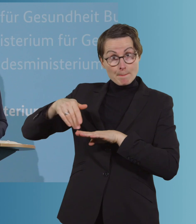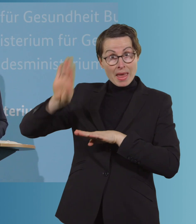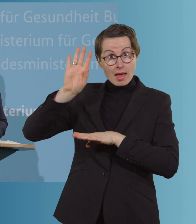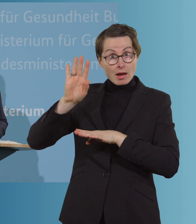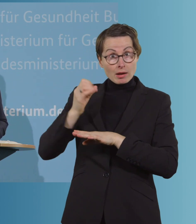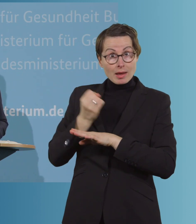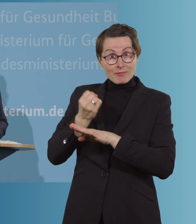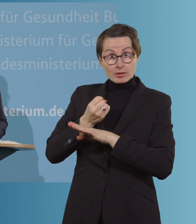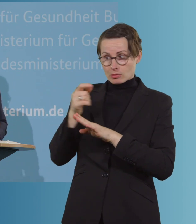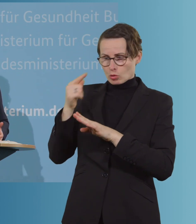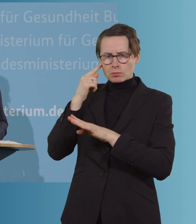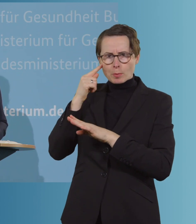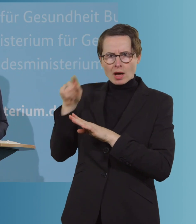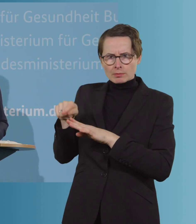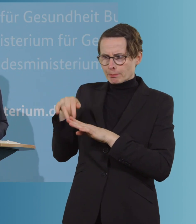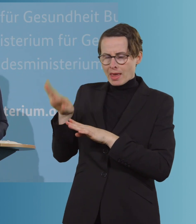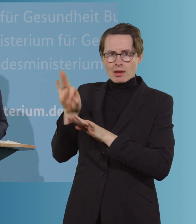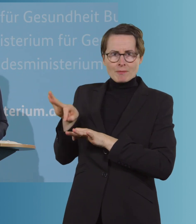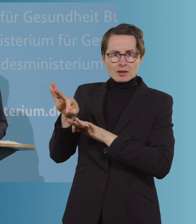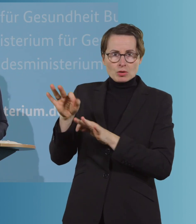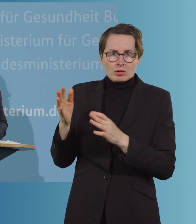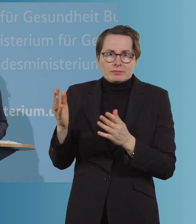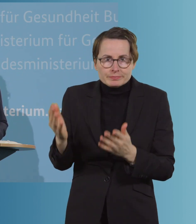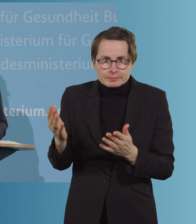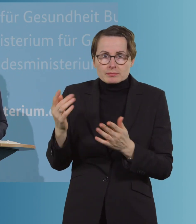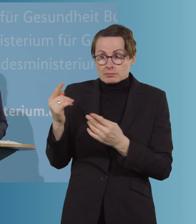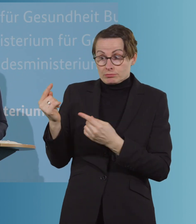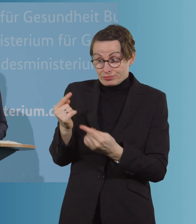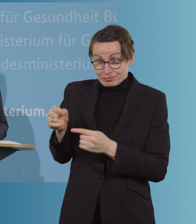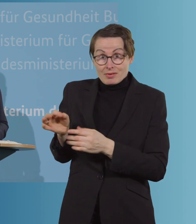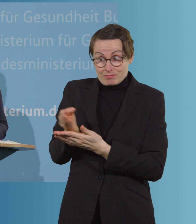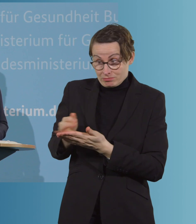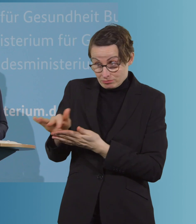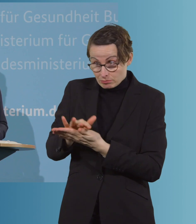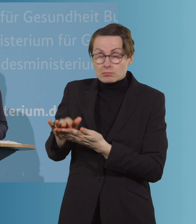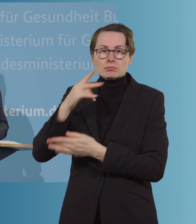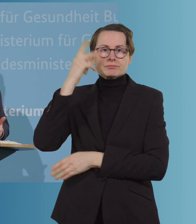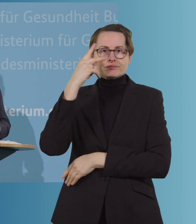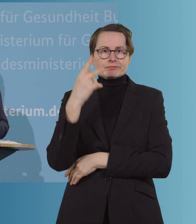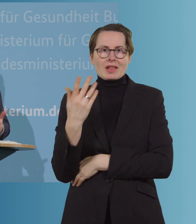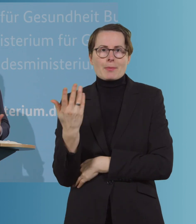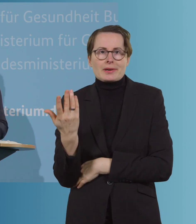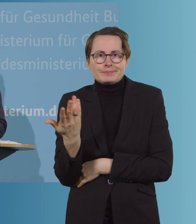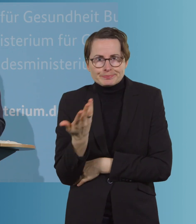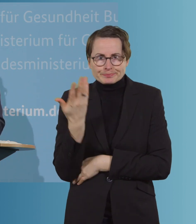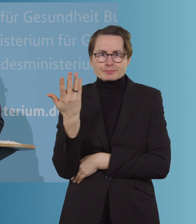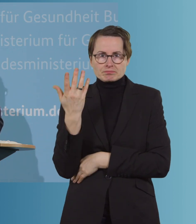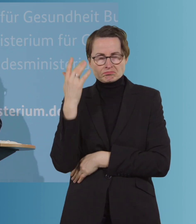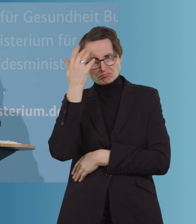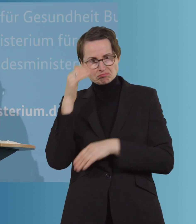Infektionen gibt. Auch das ist ja erstmal was, was sich in der Sache in sich nachvollziehen kann, was aber natürlich dann den anderen Landesteilen die Frage